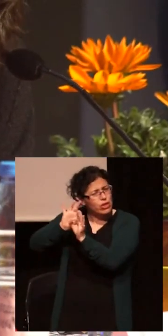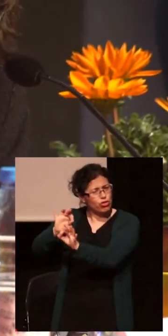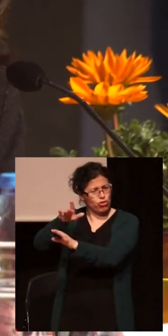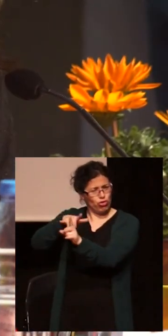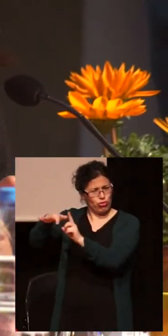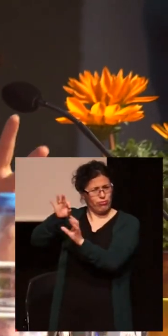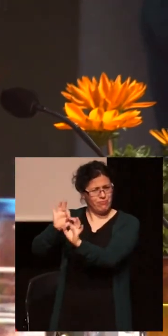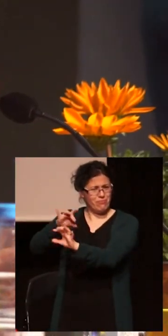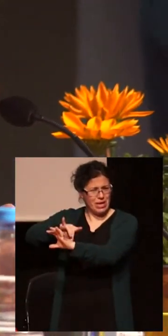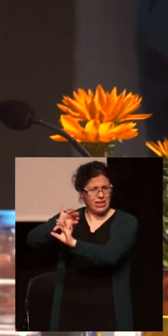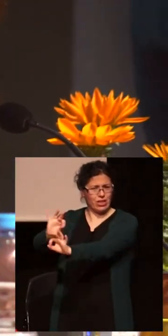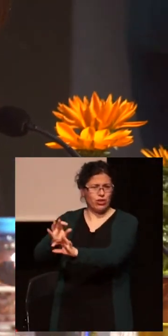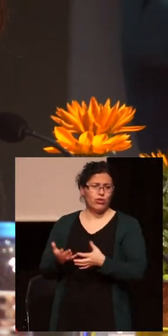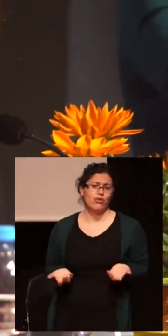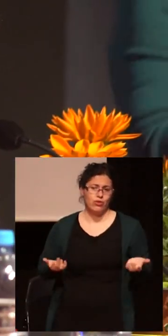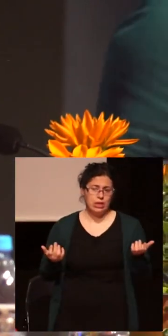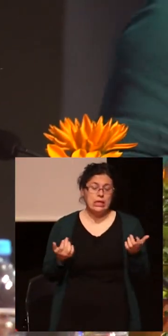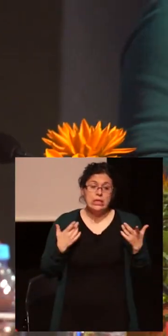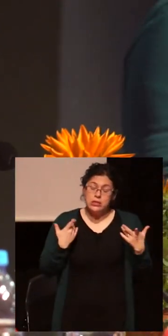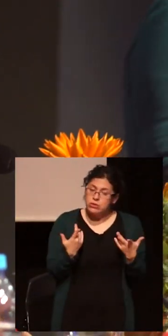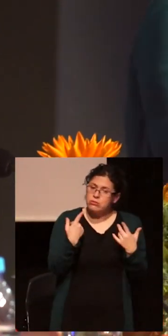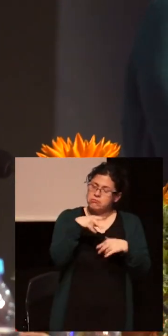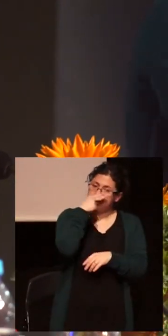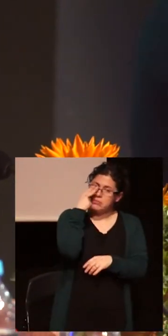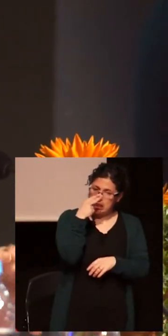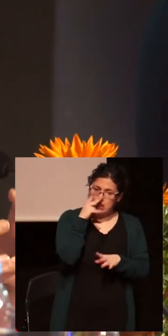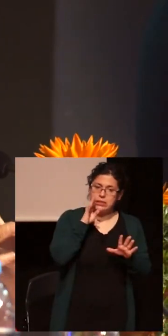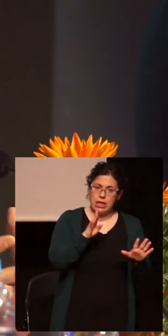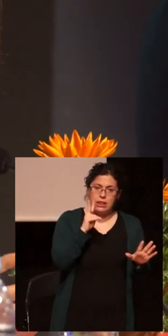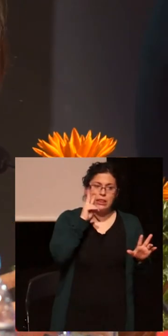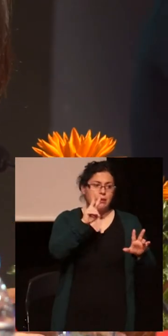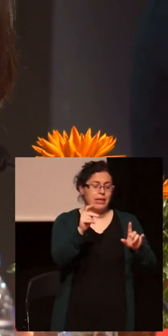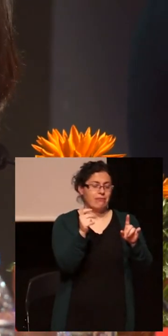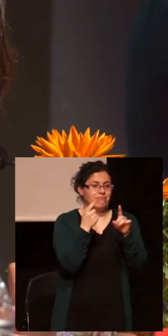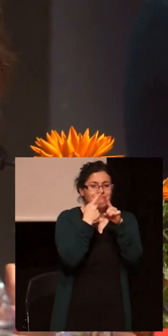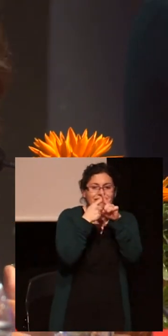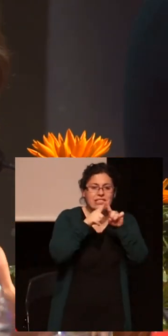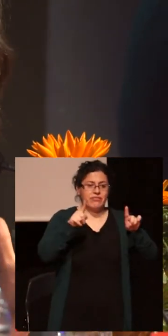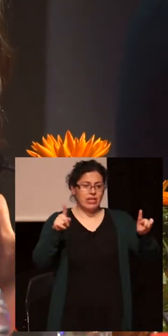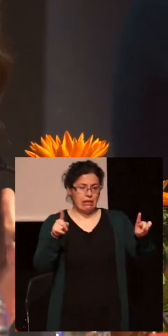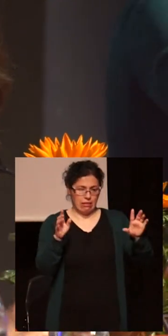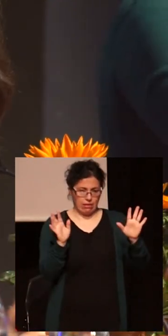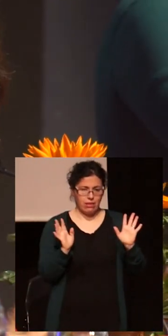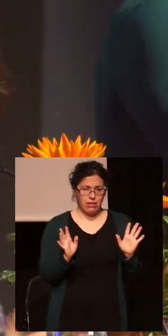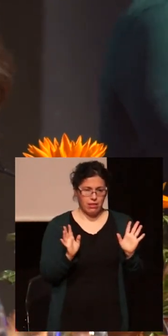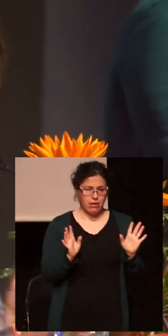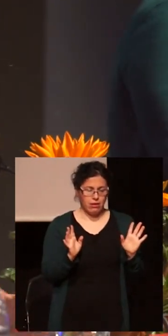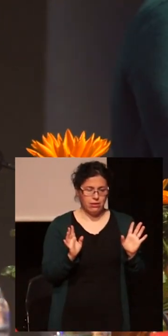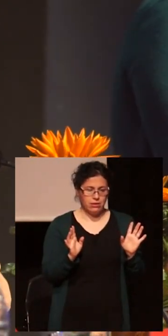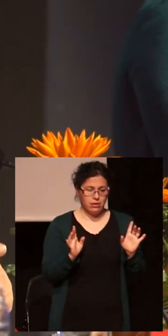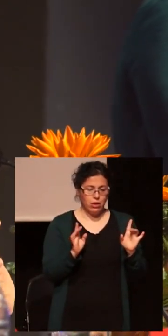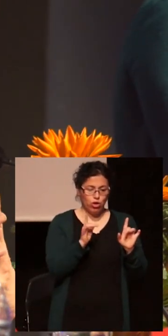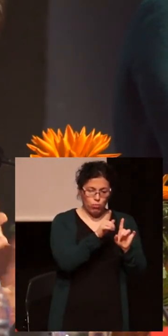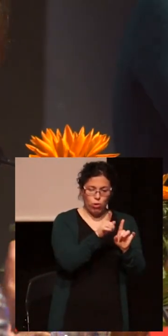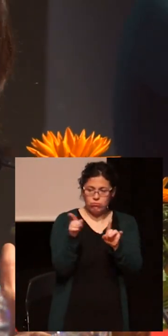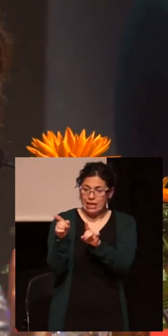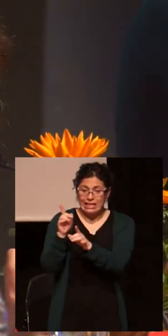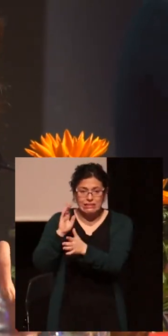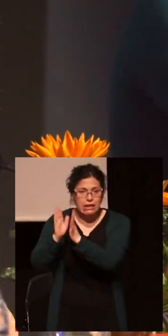decir, esta diferencia, que creo que es muy interesante, entre la herramienta, porque el tratamiento puede ser magnífica, o